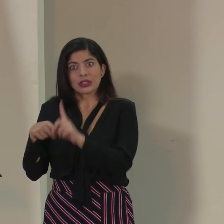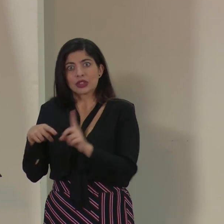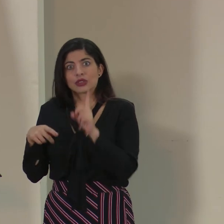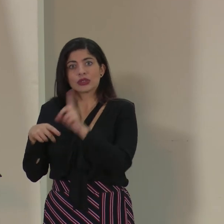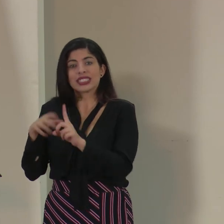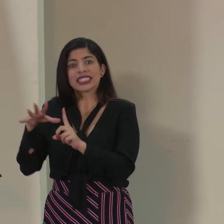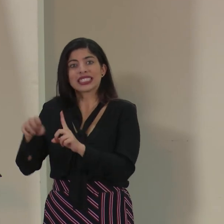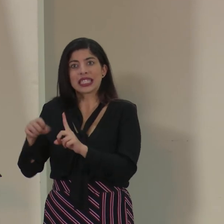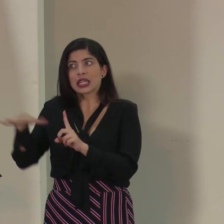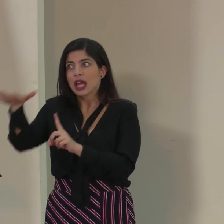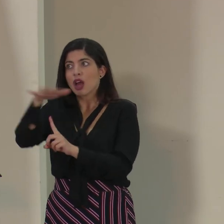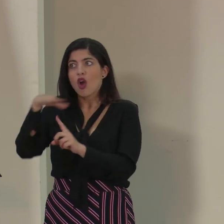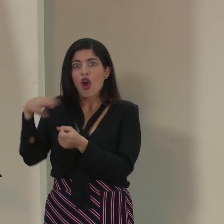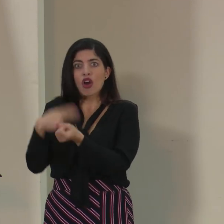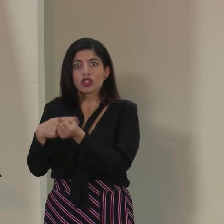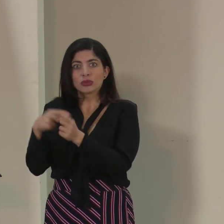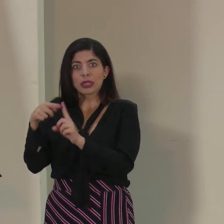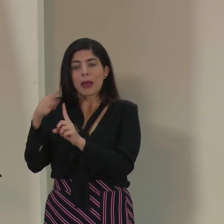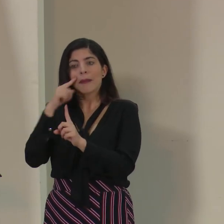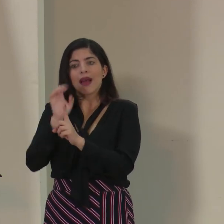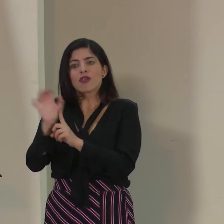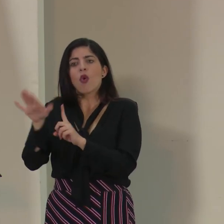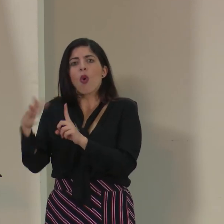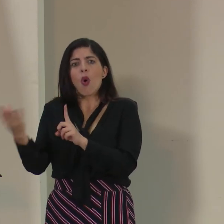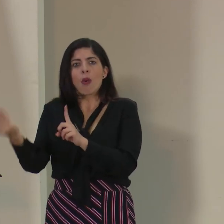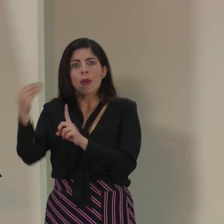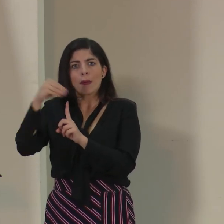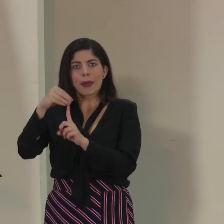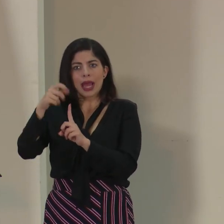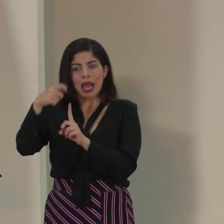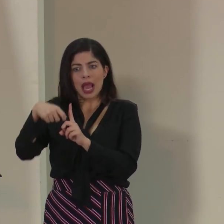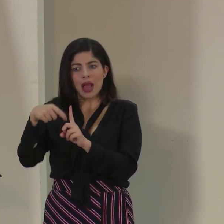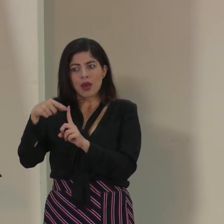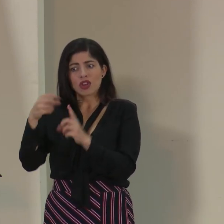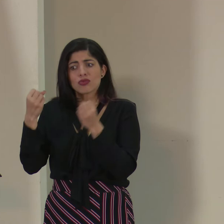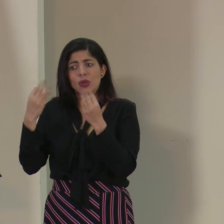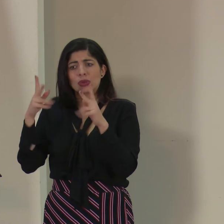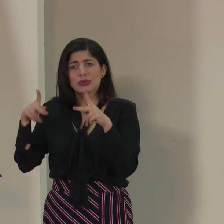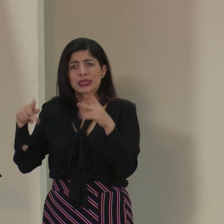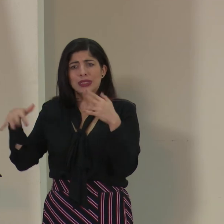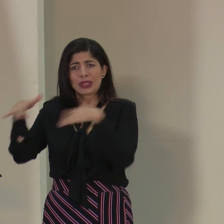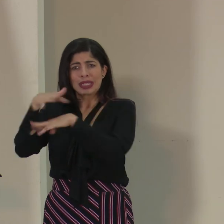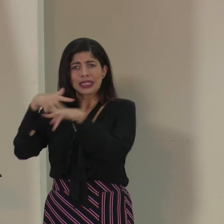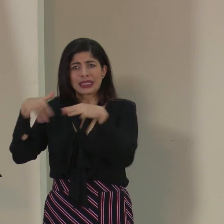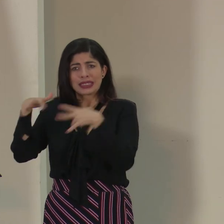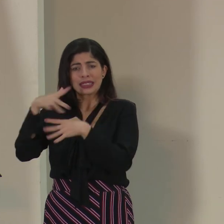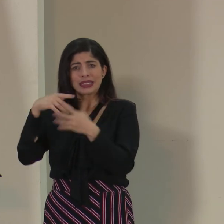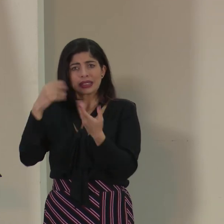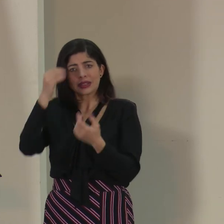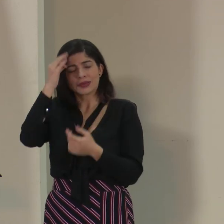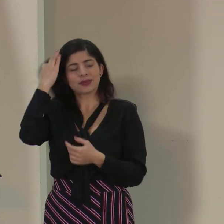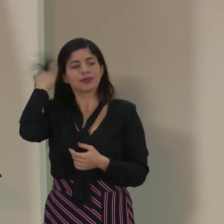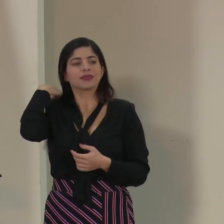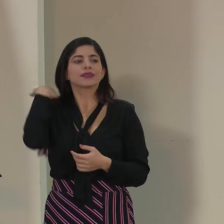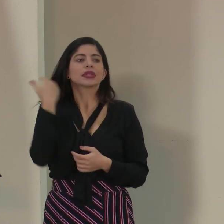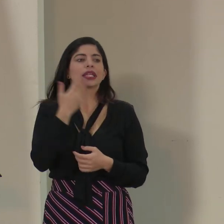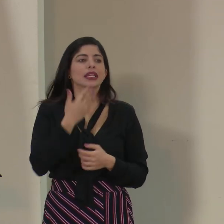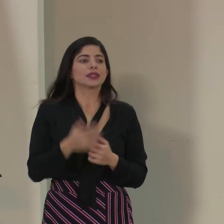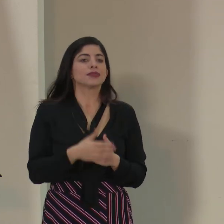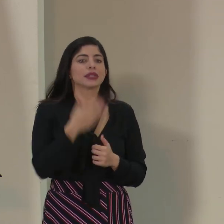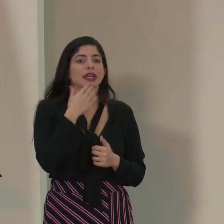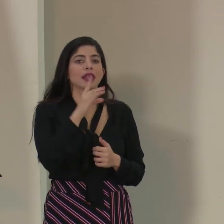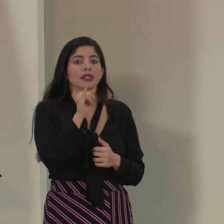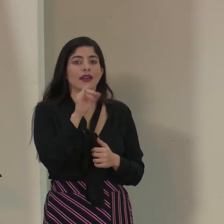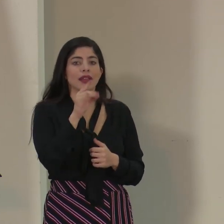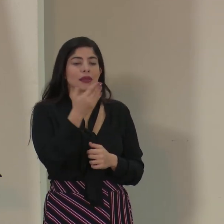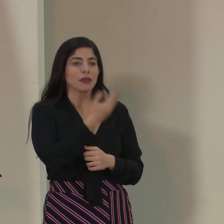en esos hospitales para evitar el contagio en estas zonas donde se aglomeran e interactúan? Gracias. Muchas gracias, David.